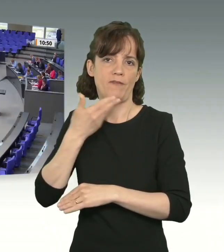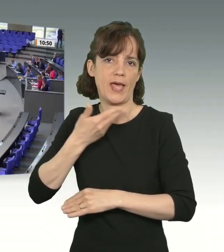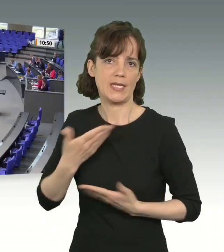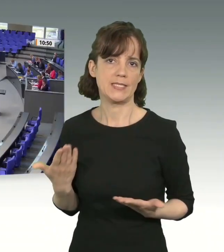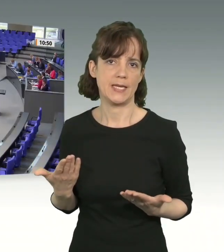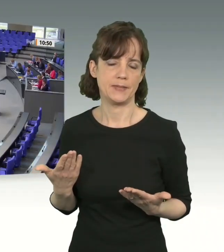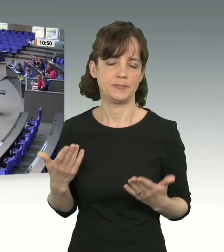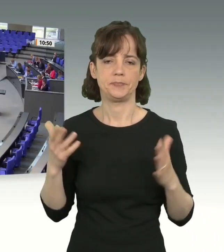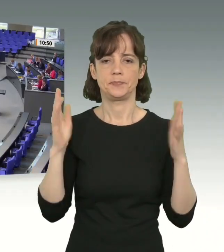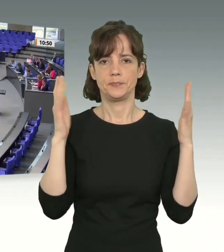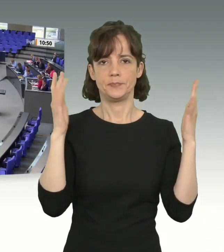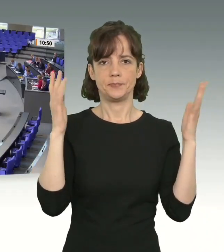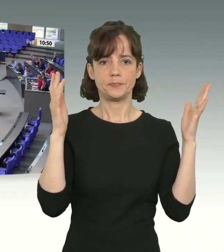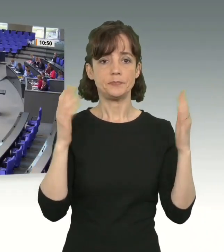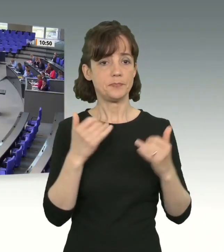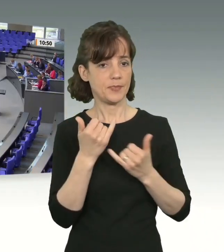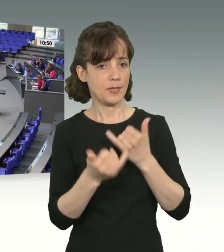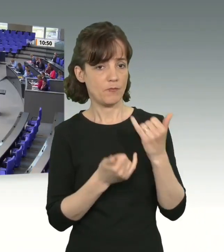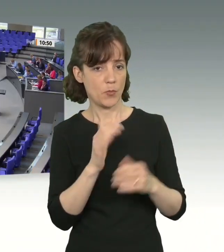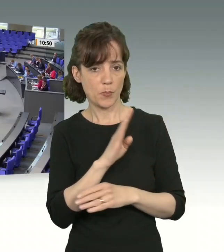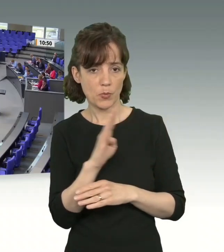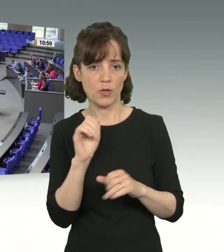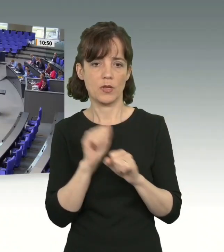Frau Bünger, Sie können antworten.